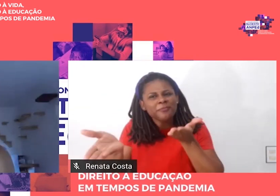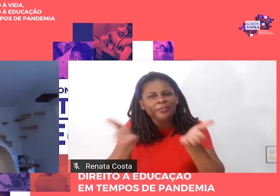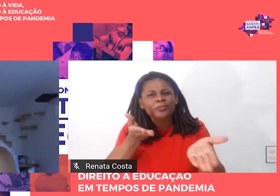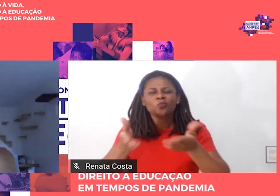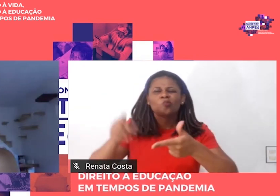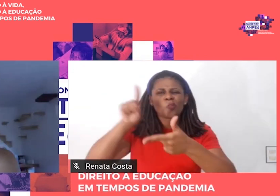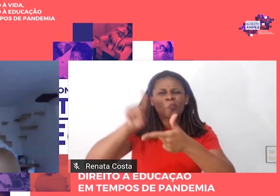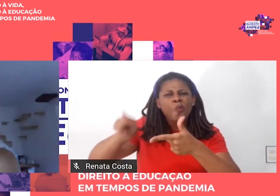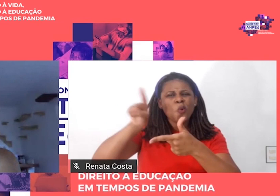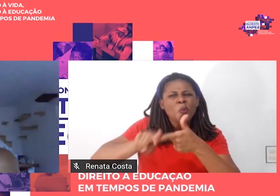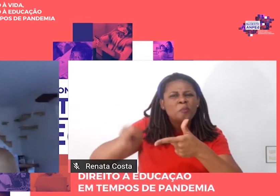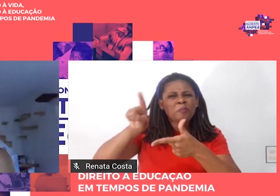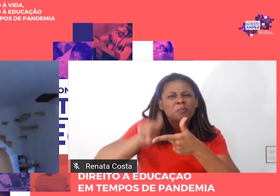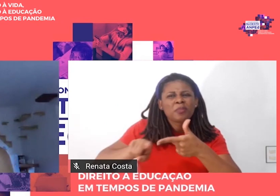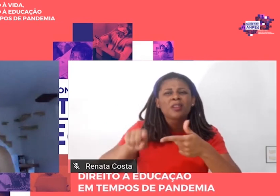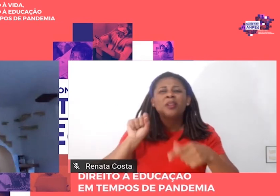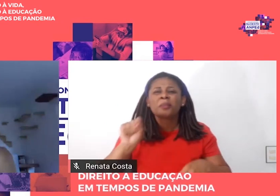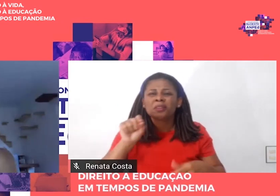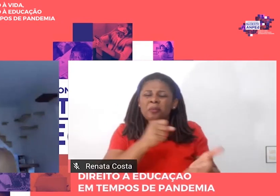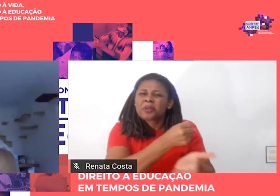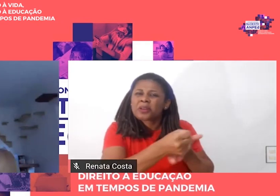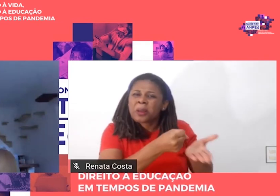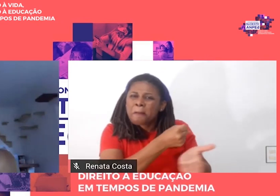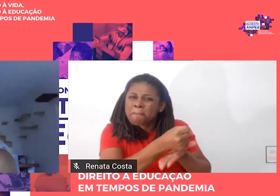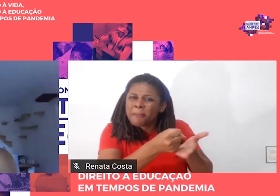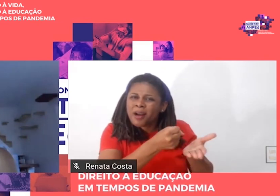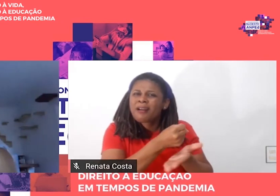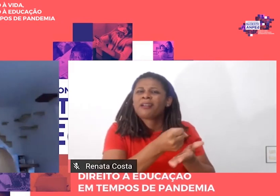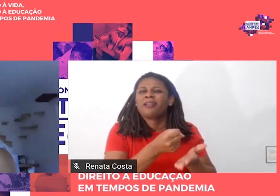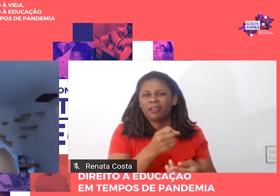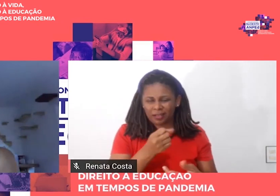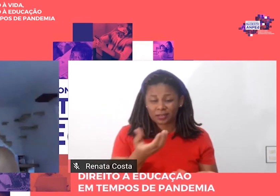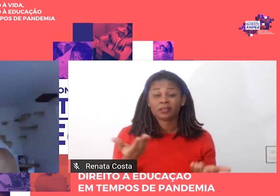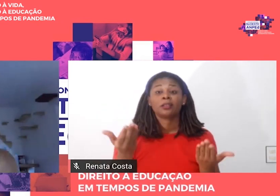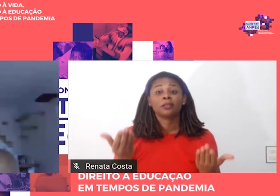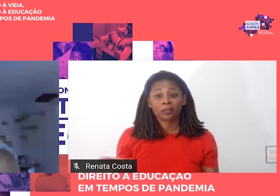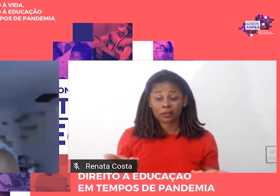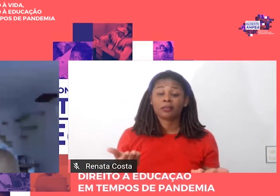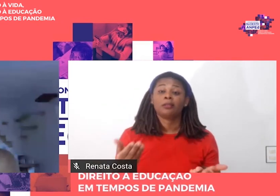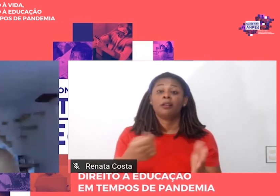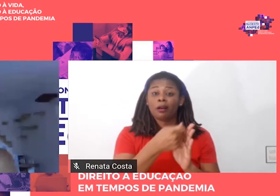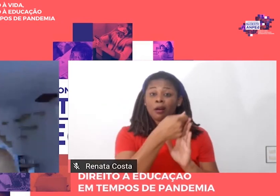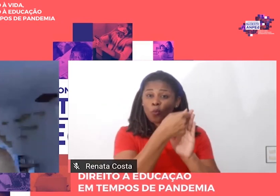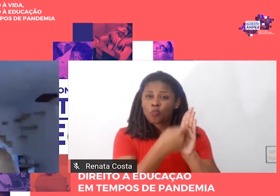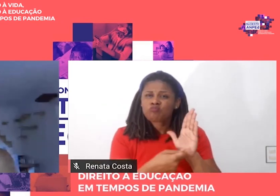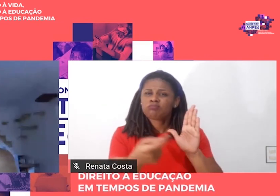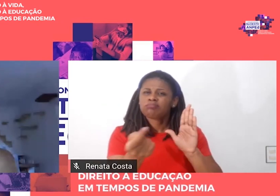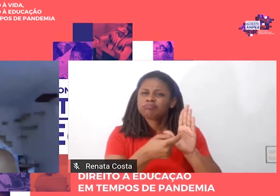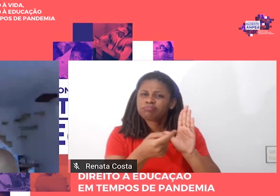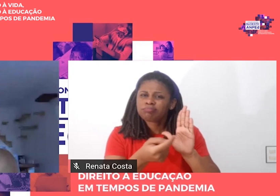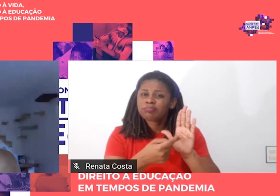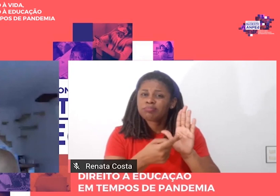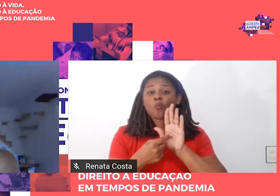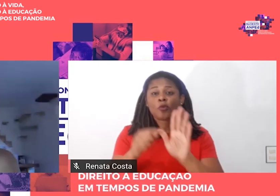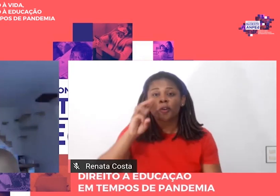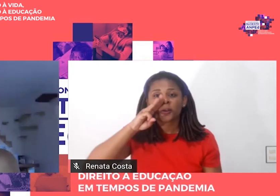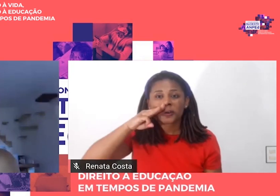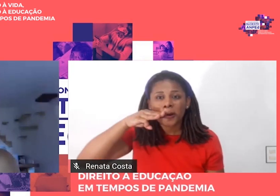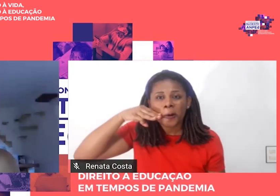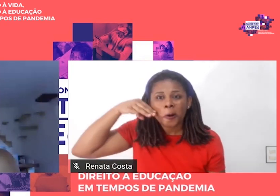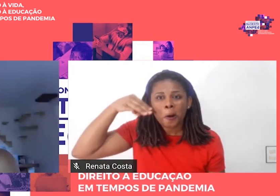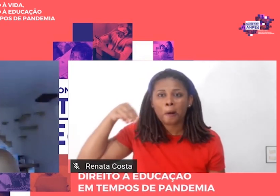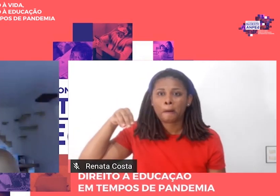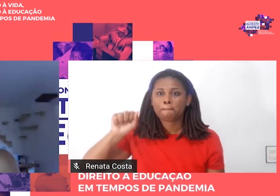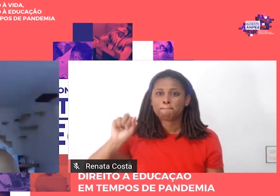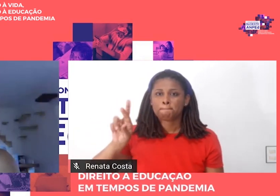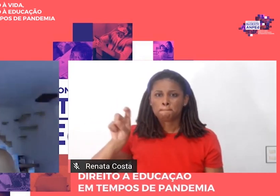instrumentalização e catarse. Nesse ponto, o autor cita diretamente Marx e o método da economia